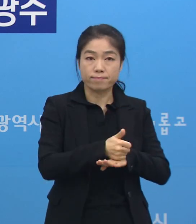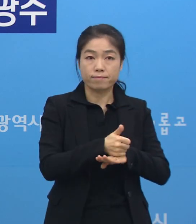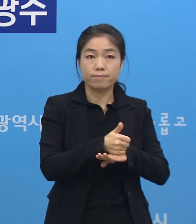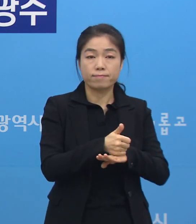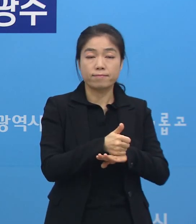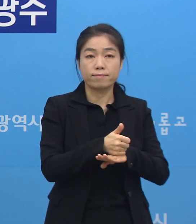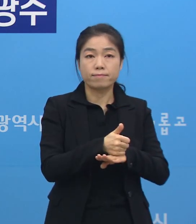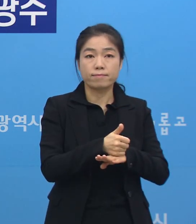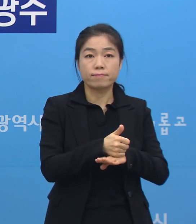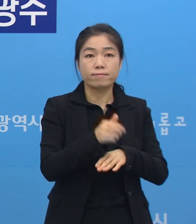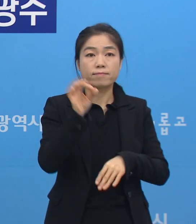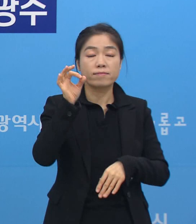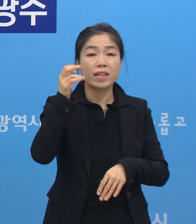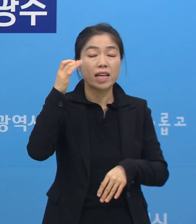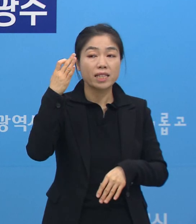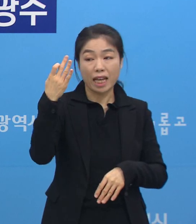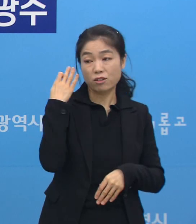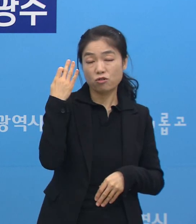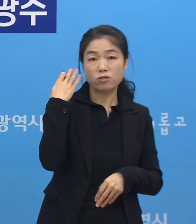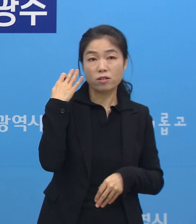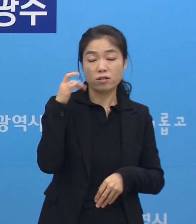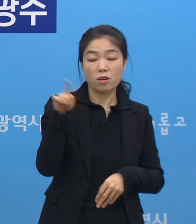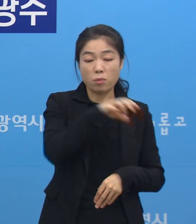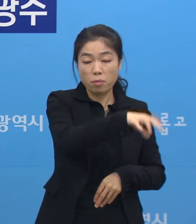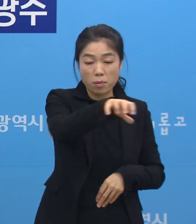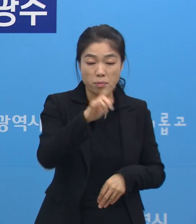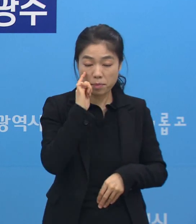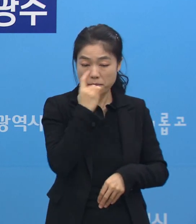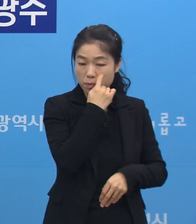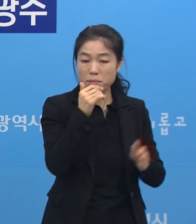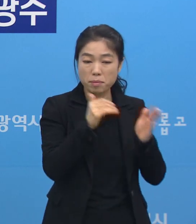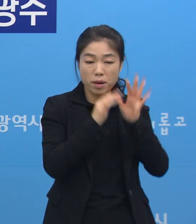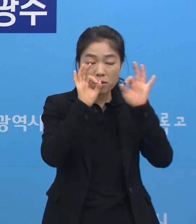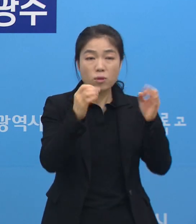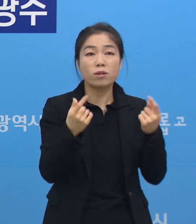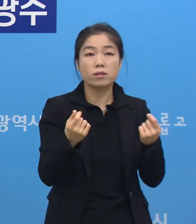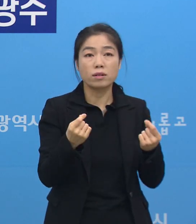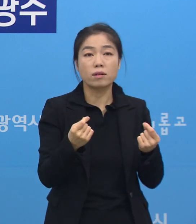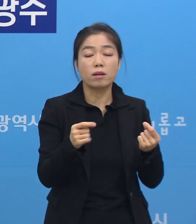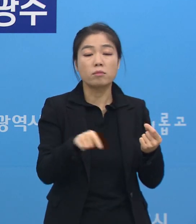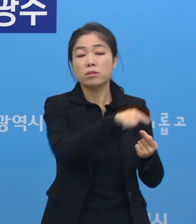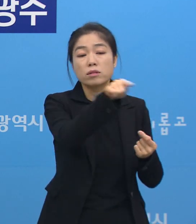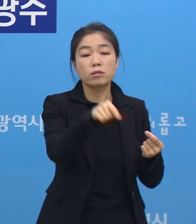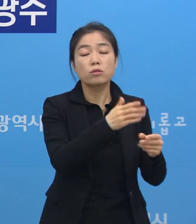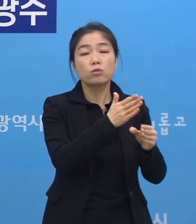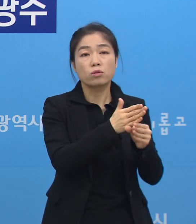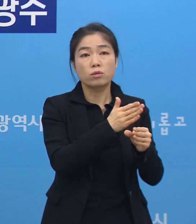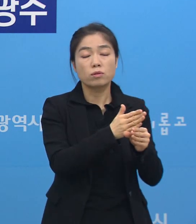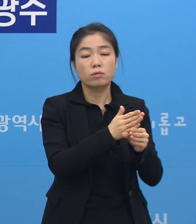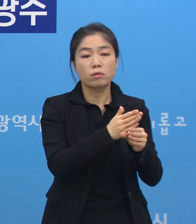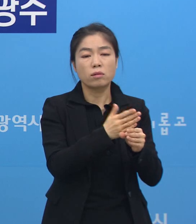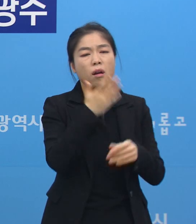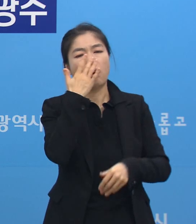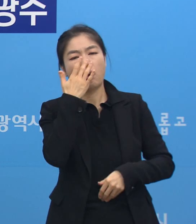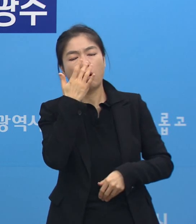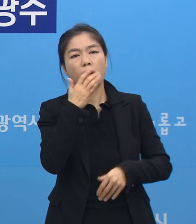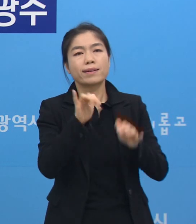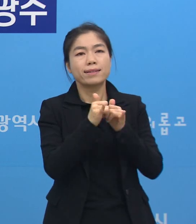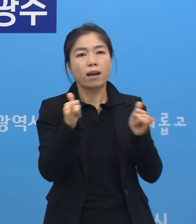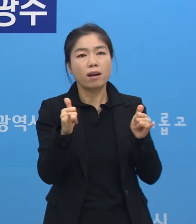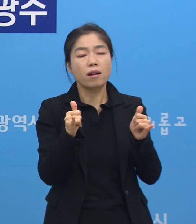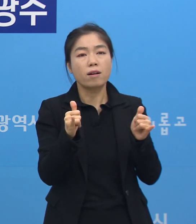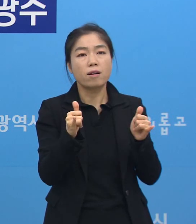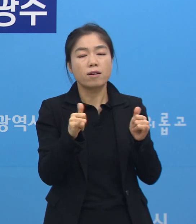열흘 전, 2주 전에 어떤 동선까지 확인해서 보셨겠지만 그분들 중에 무증상인 사람은